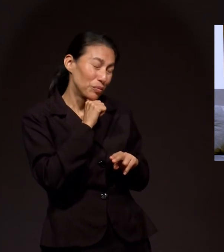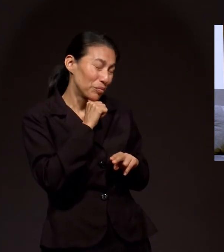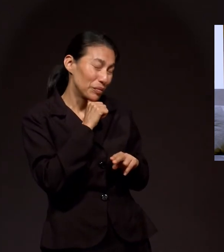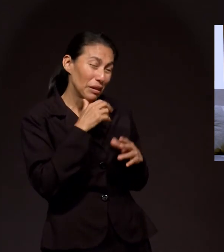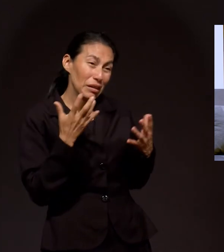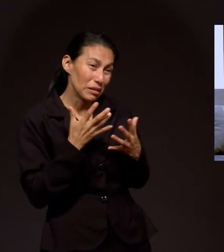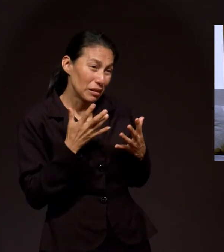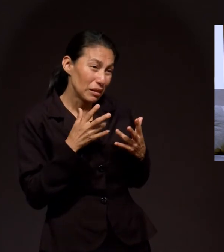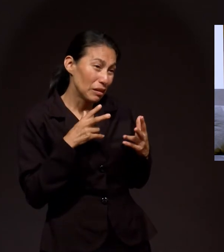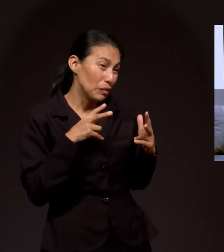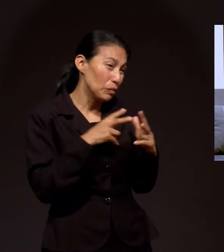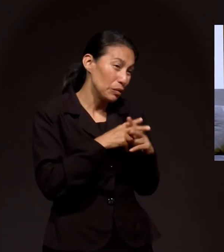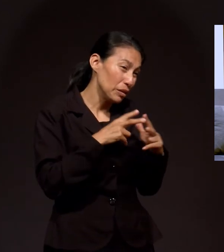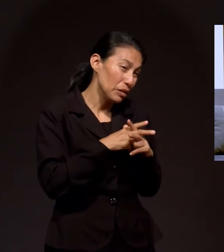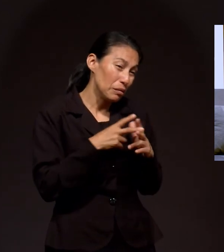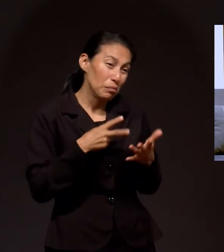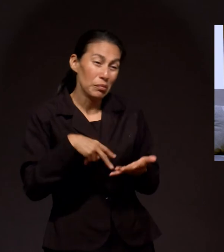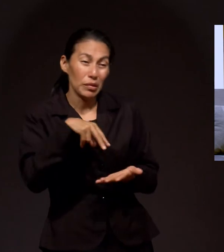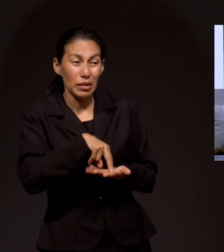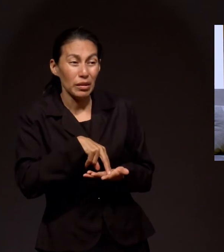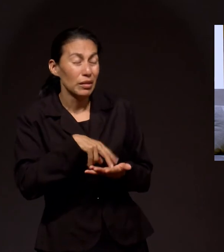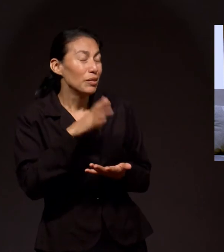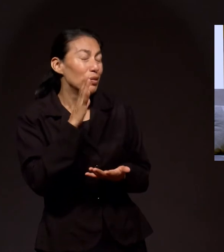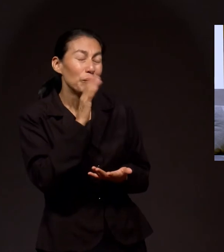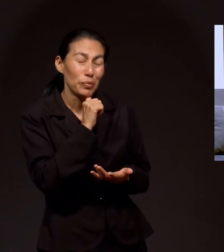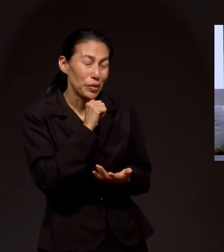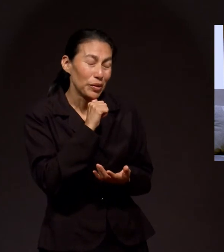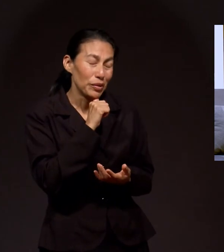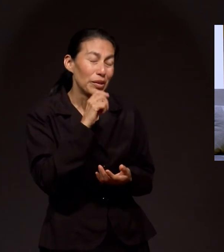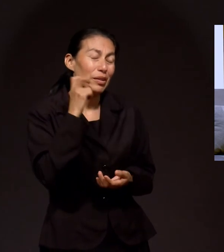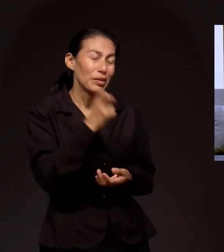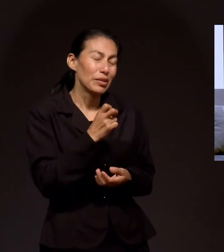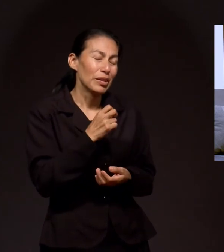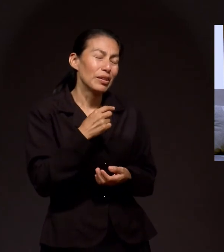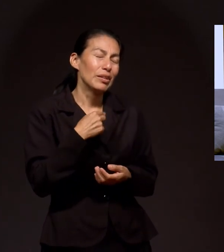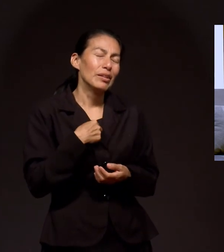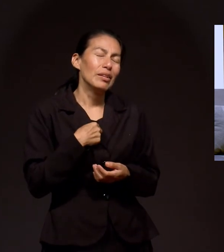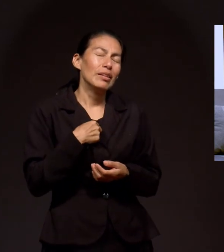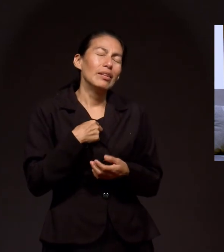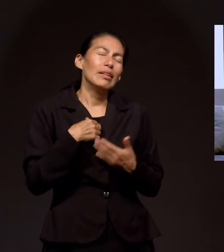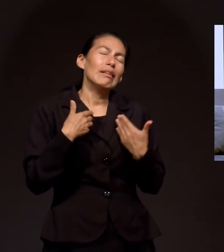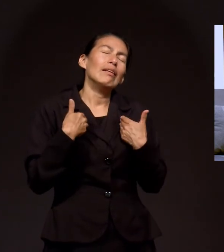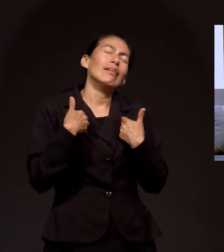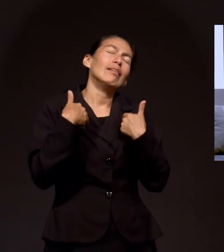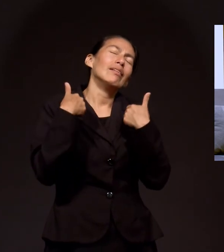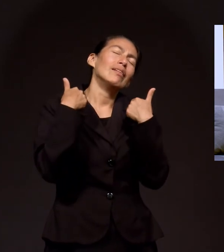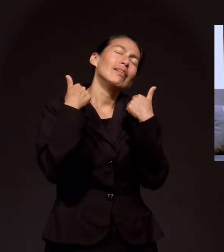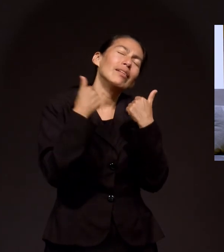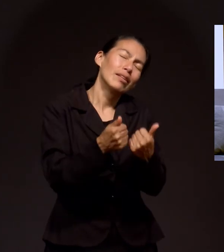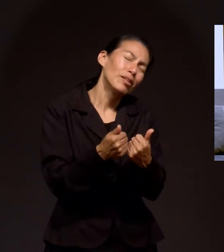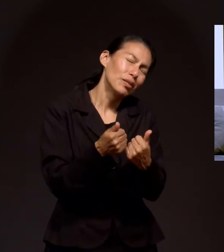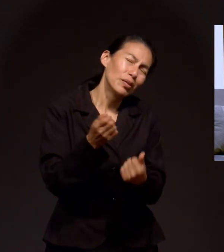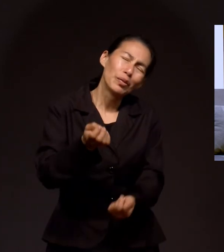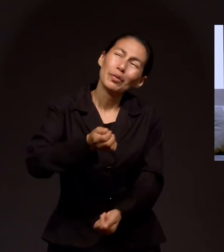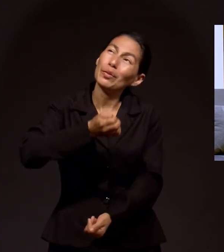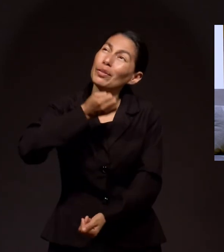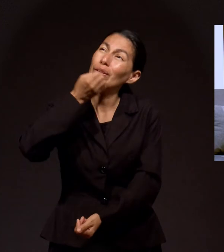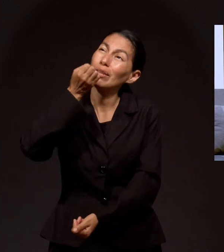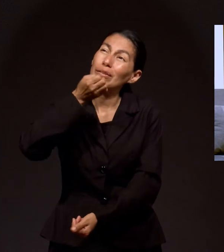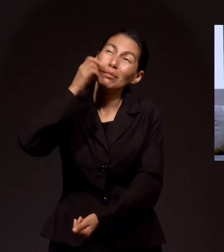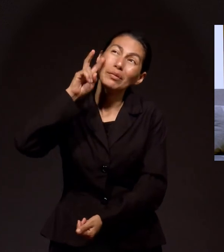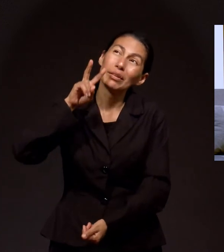alzar ni luchar. Entonces, en ese momento es donde uno empieza a descubrir lo que es una verdadera oración.